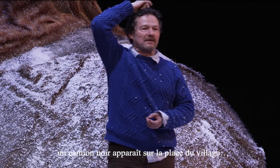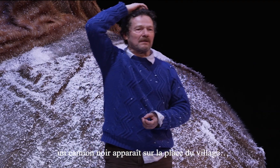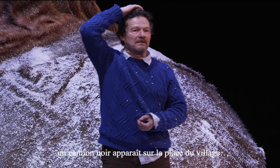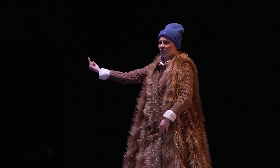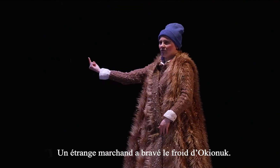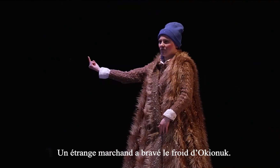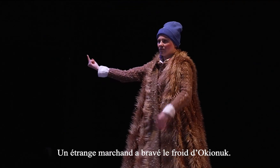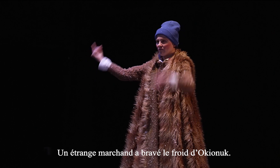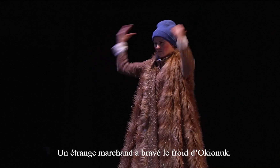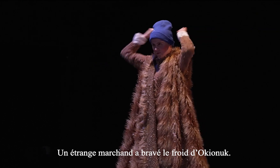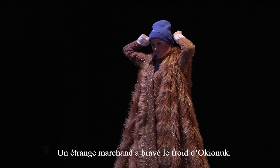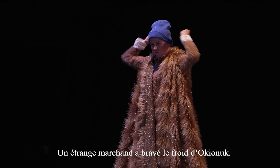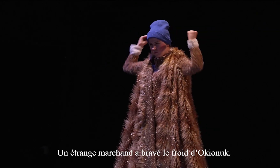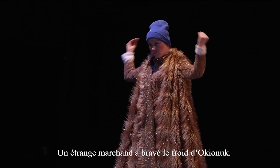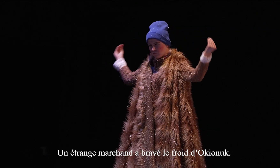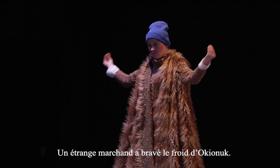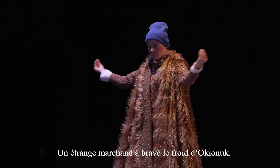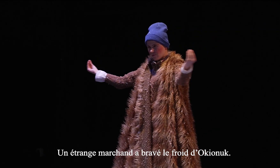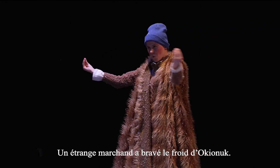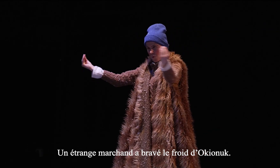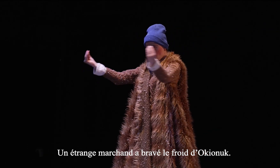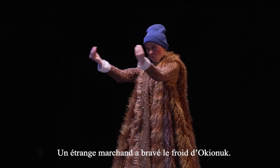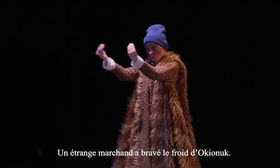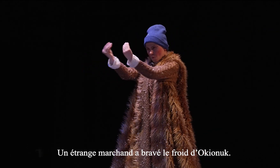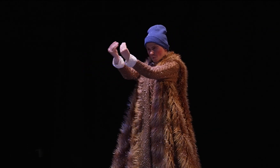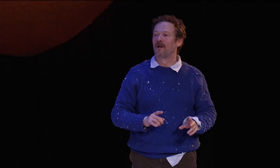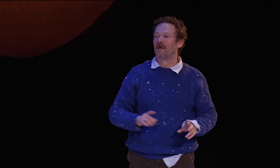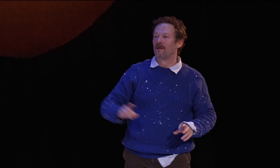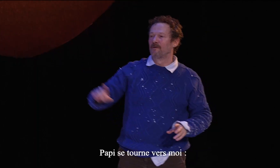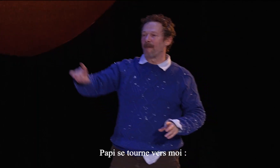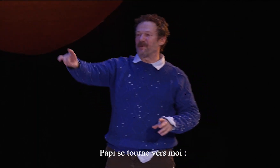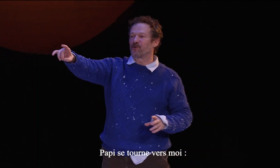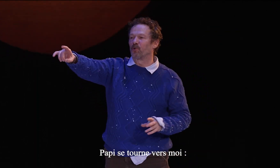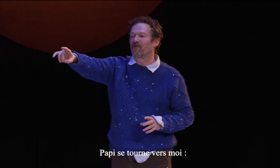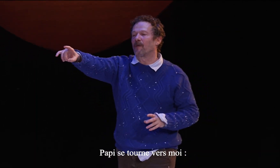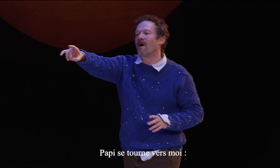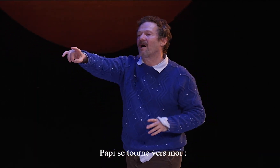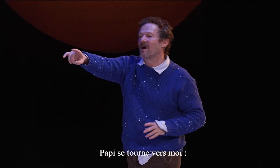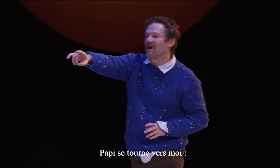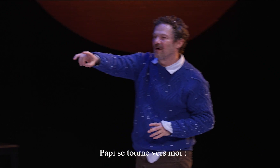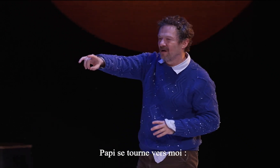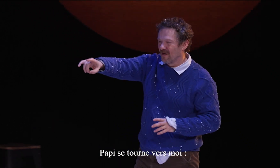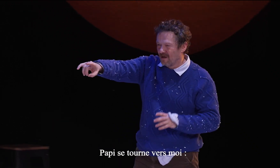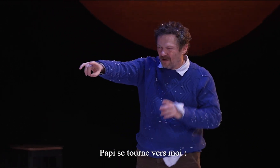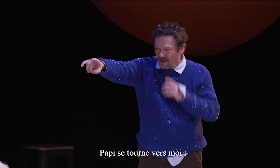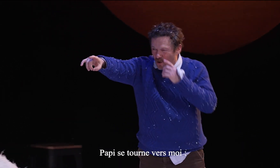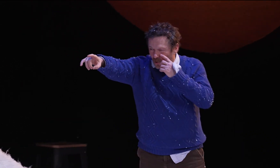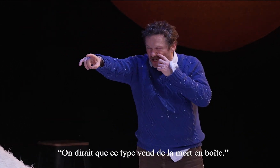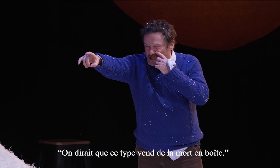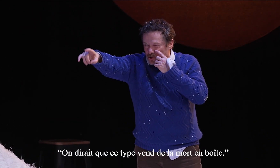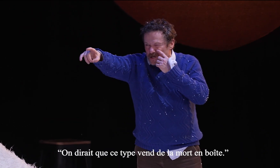Un étrange marchand, abravé le froid d'Okionuk. Papi se tourne vers moi. On dirait que ce